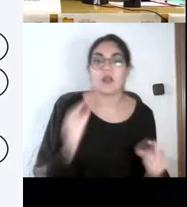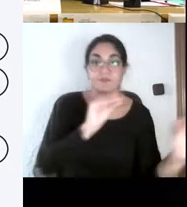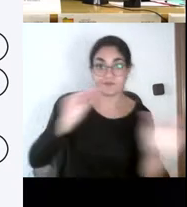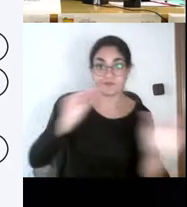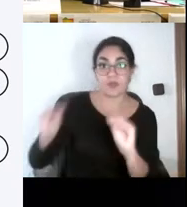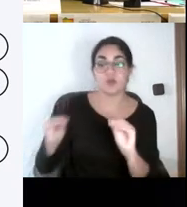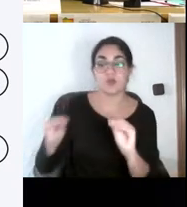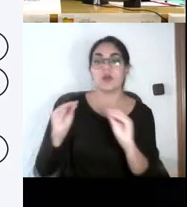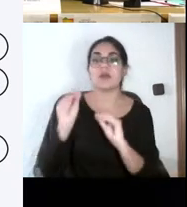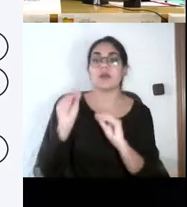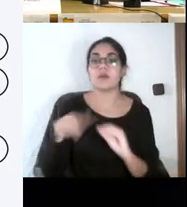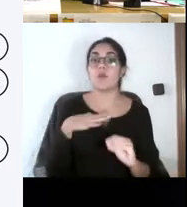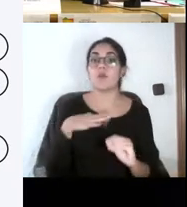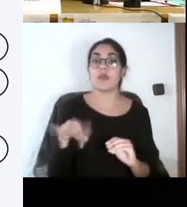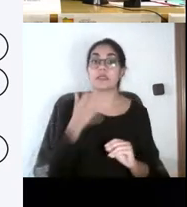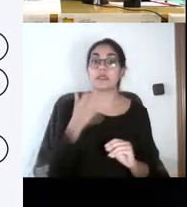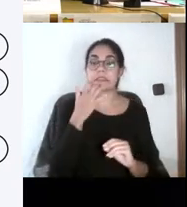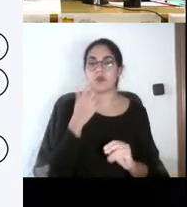y lo aplicas al año que viene.